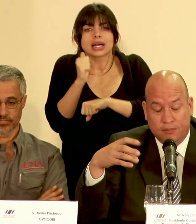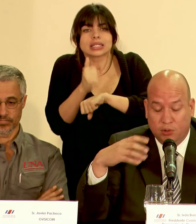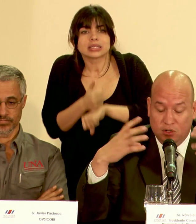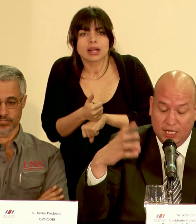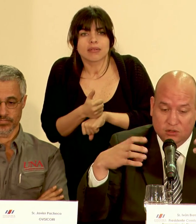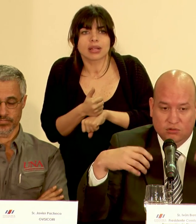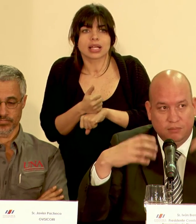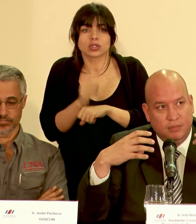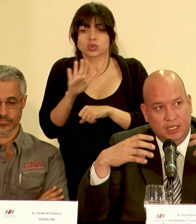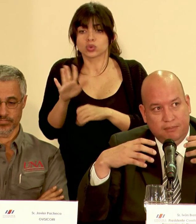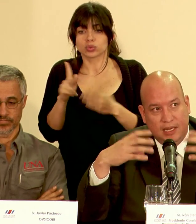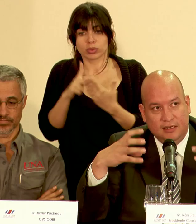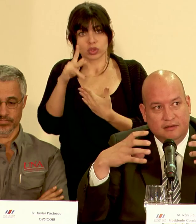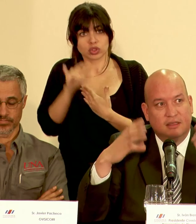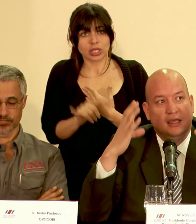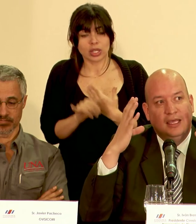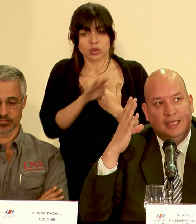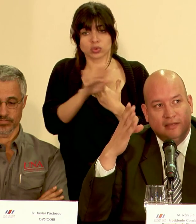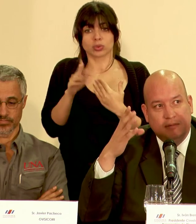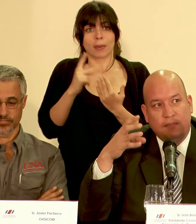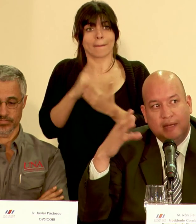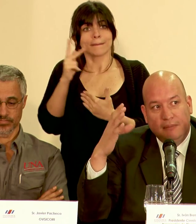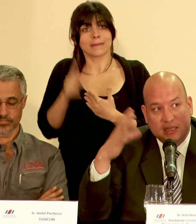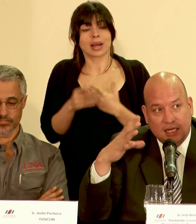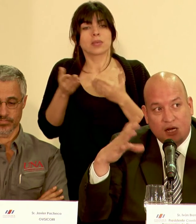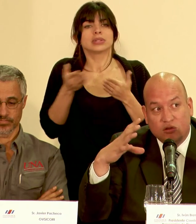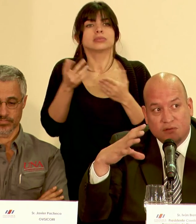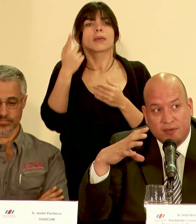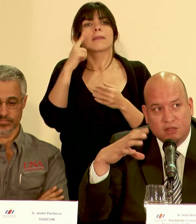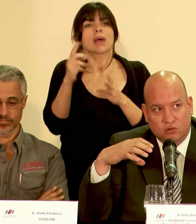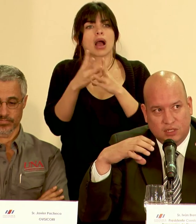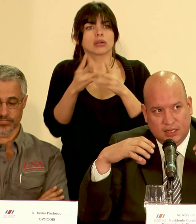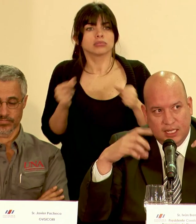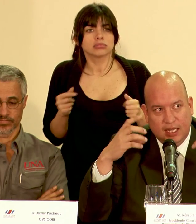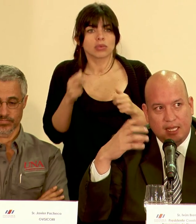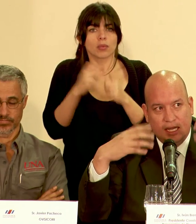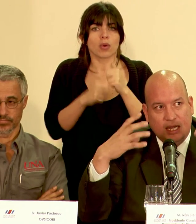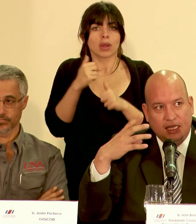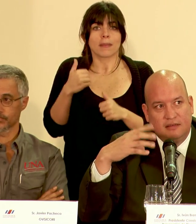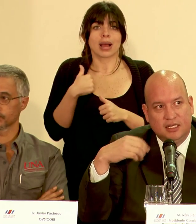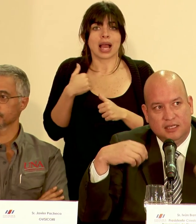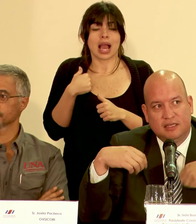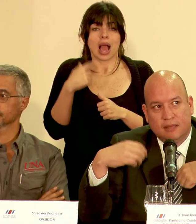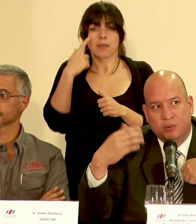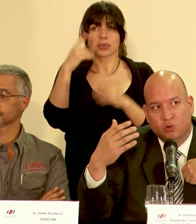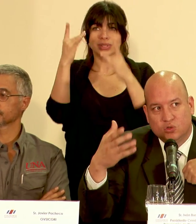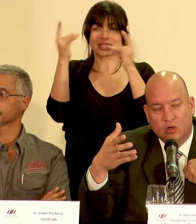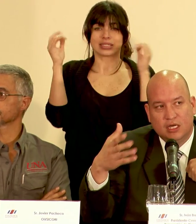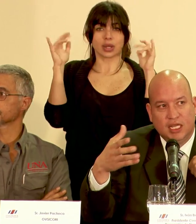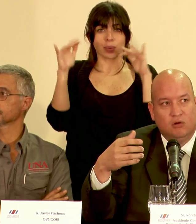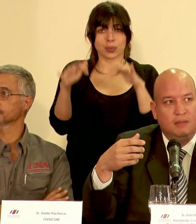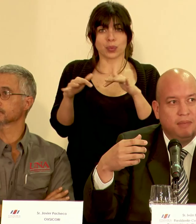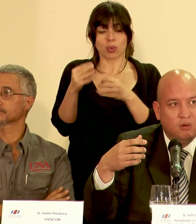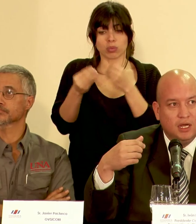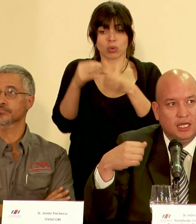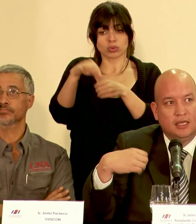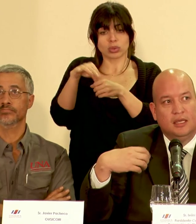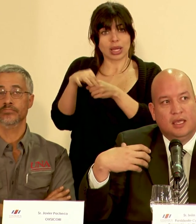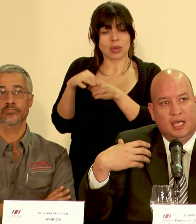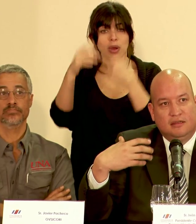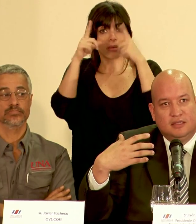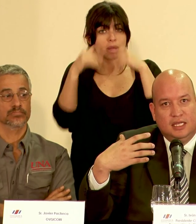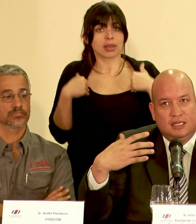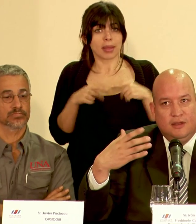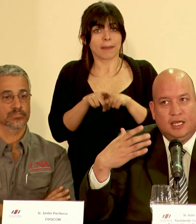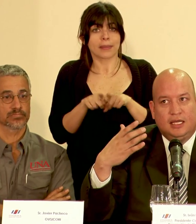proyectos y planes que sirvan para mitigar los efectos que tenga la caída de ceniza en la producción agrícola y pecuaria